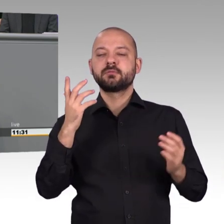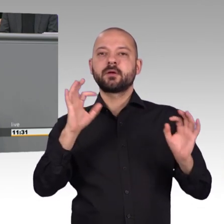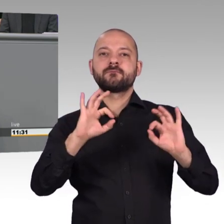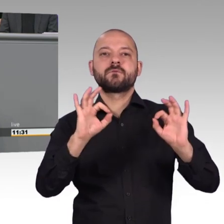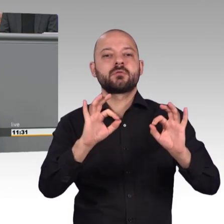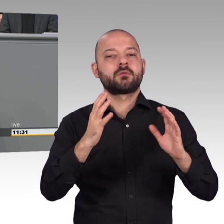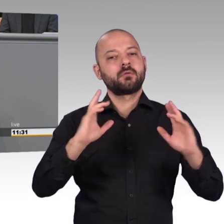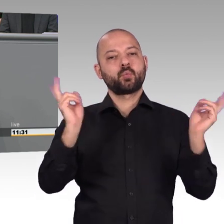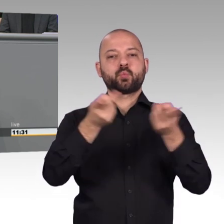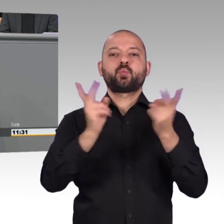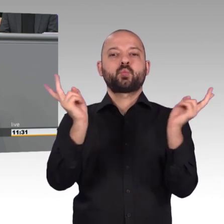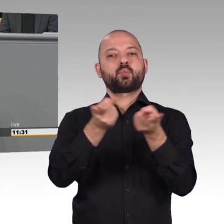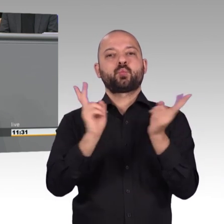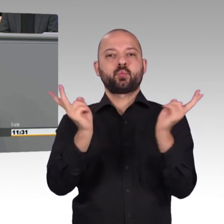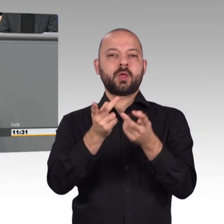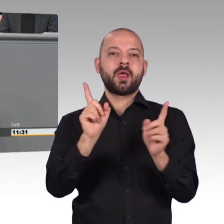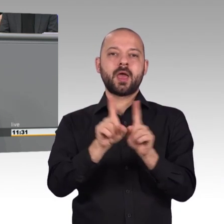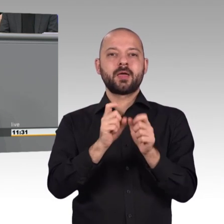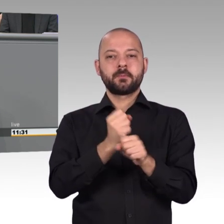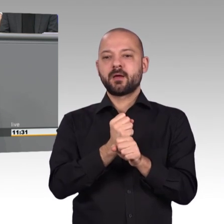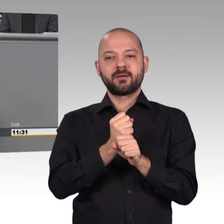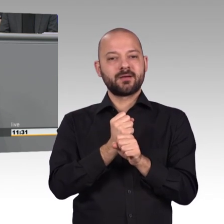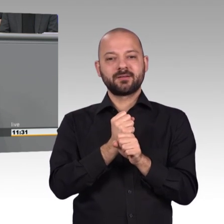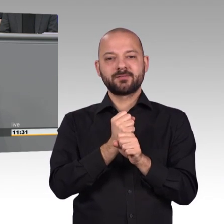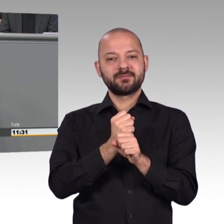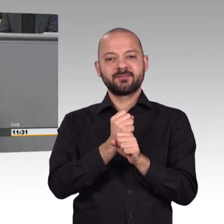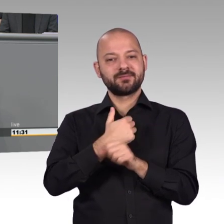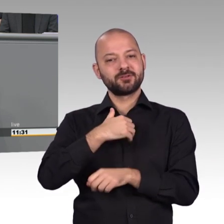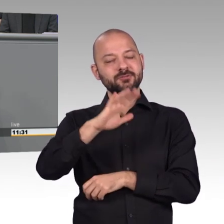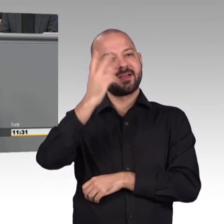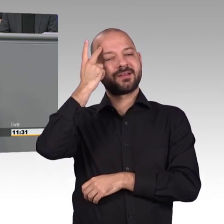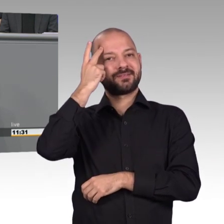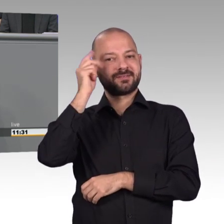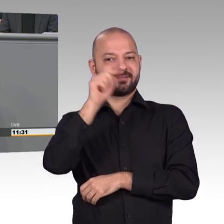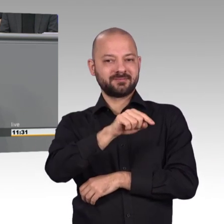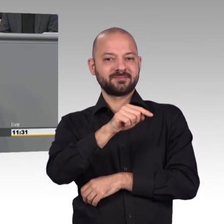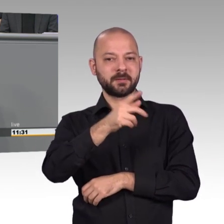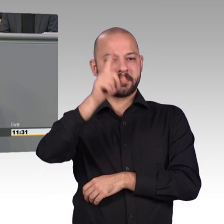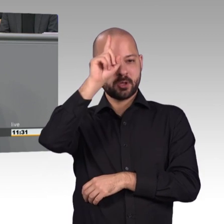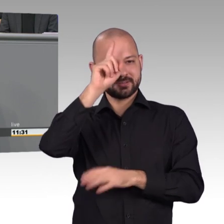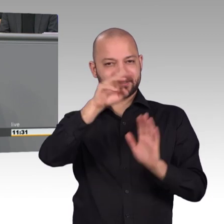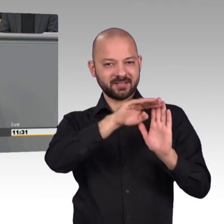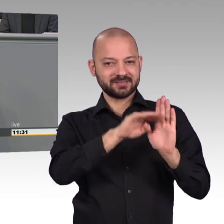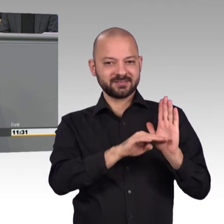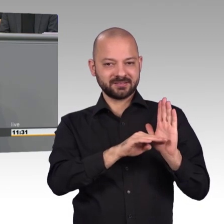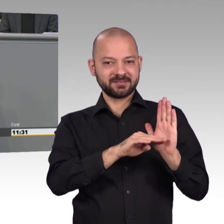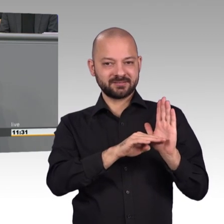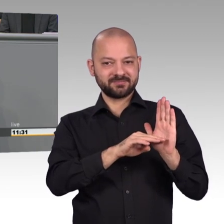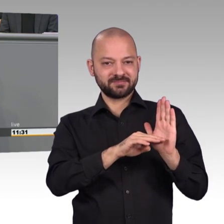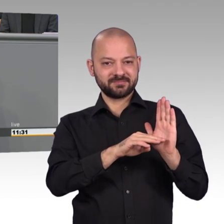getroffene Hund scheint laut zu bellen heute Morgen, liebe Kolleginnen und Kollegen von der FDP. Dabei war doch der Brückenbau, halten wir es doch gemeinsam